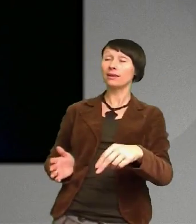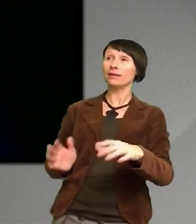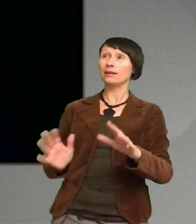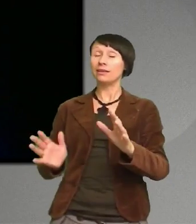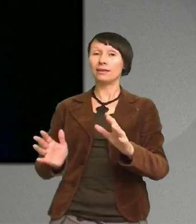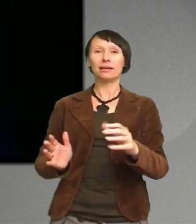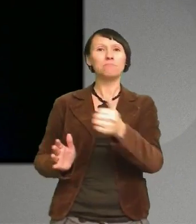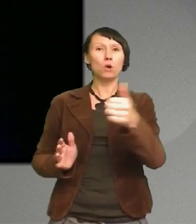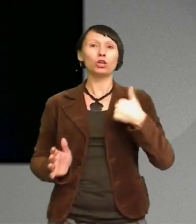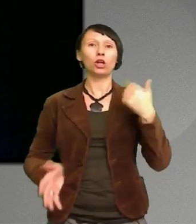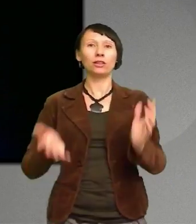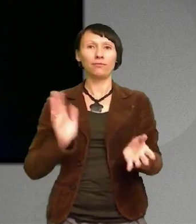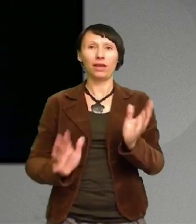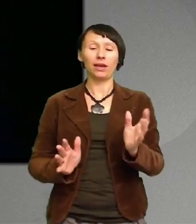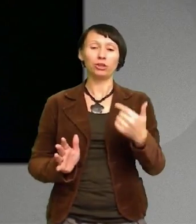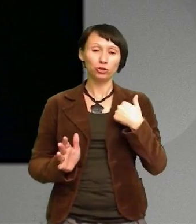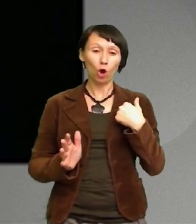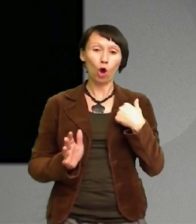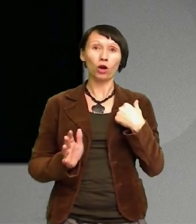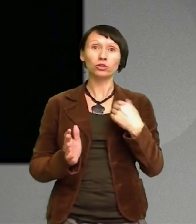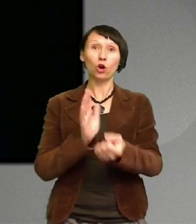var bara jag som satte upp de här hindren Tack